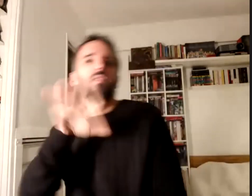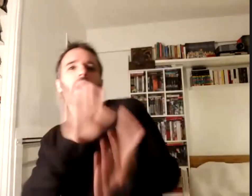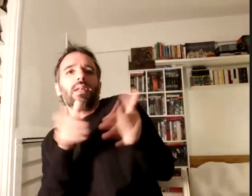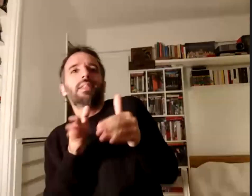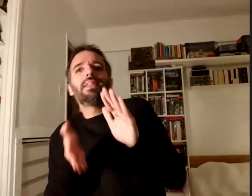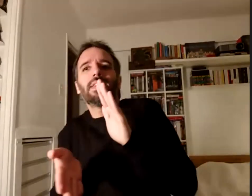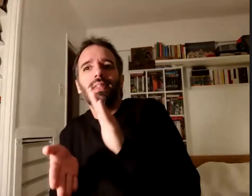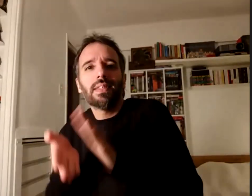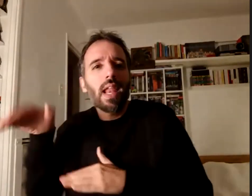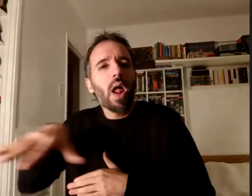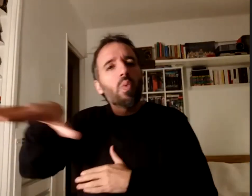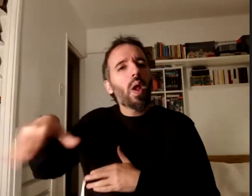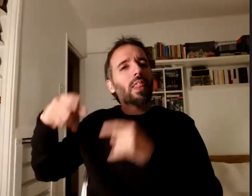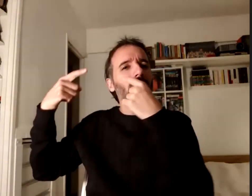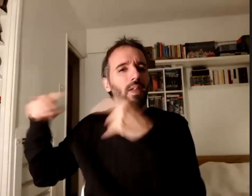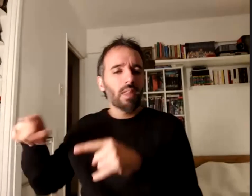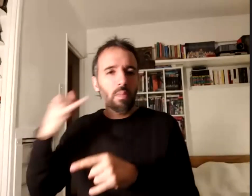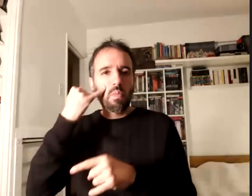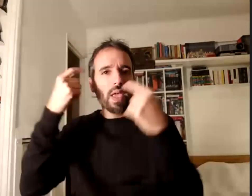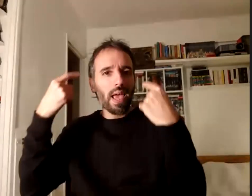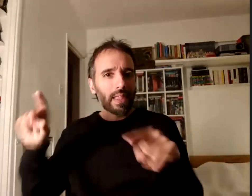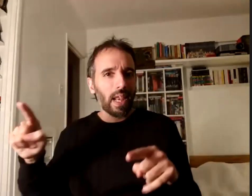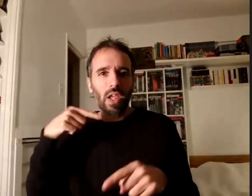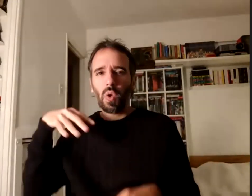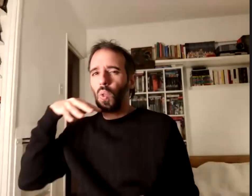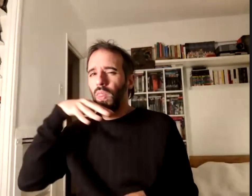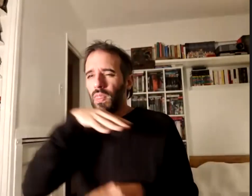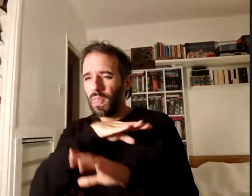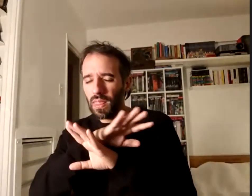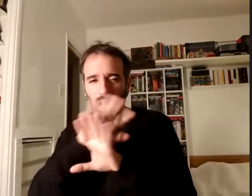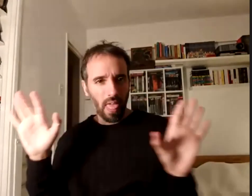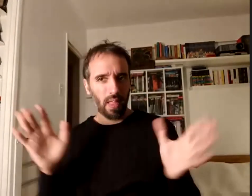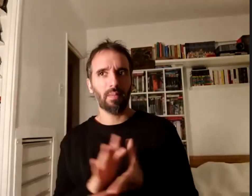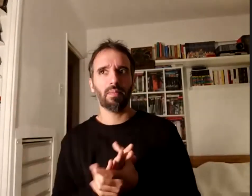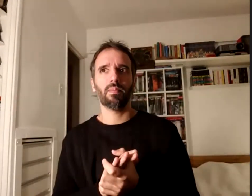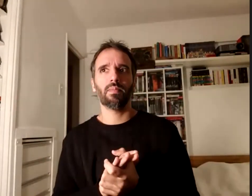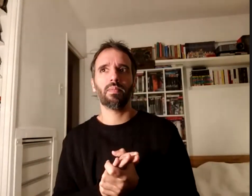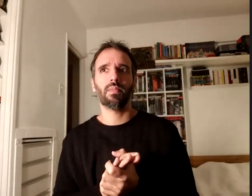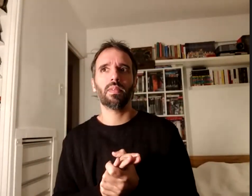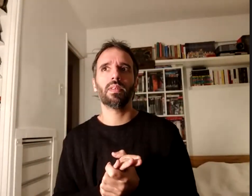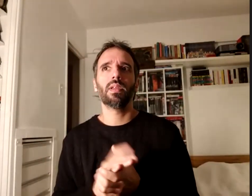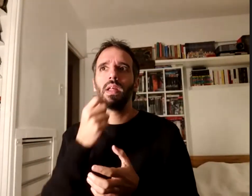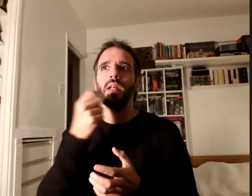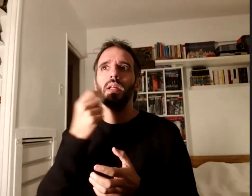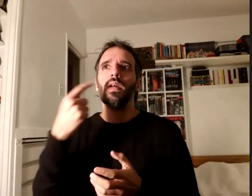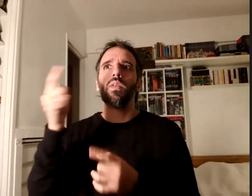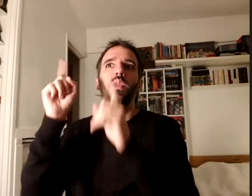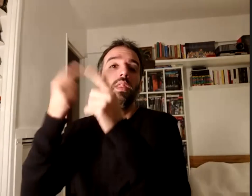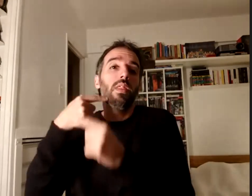completamente extraño y no entendía nada siendo adolescente se me ocurrió ir contando grabadores